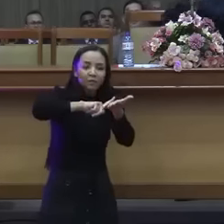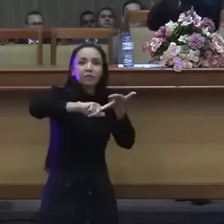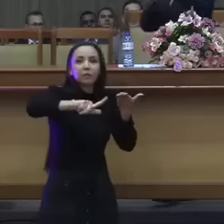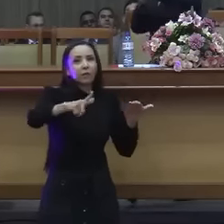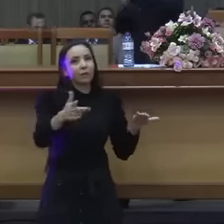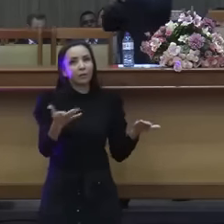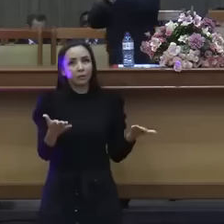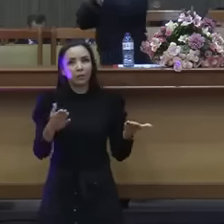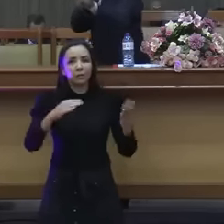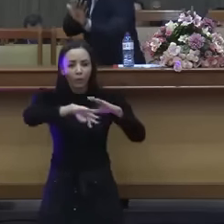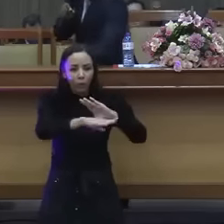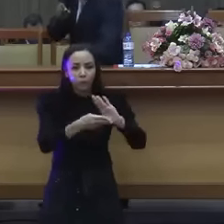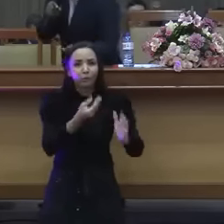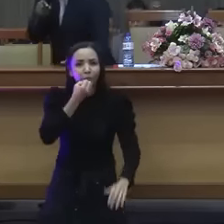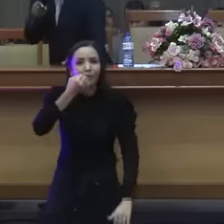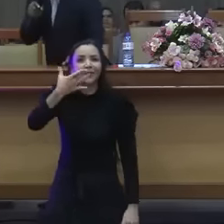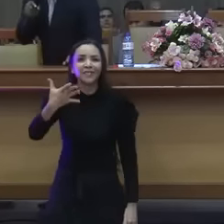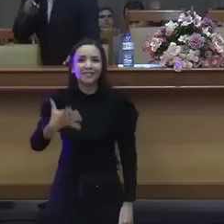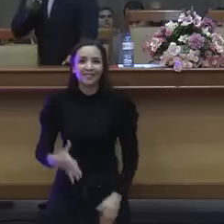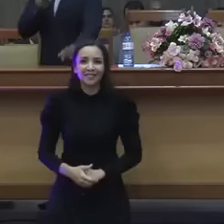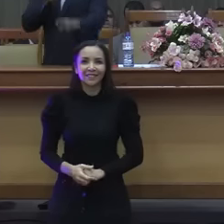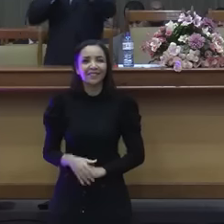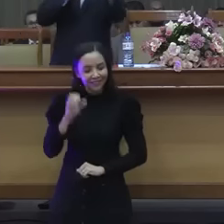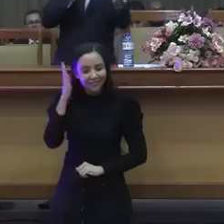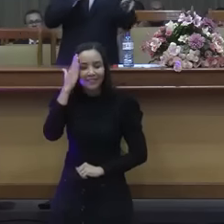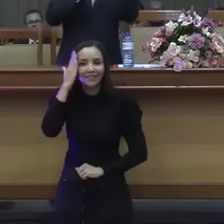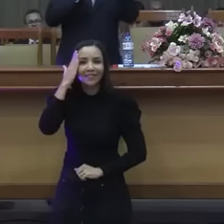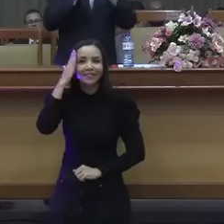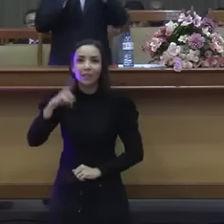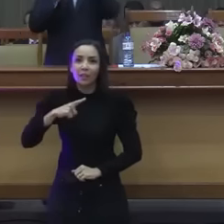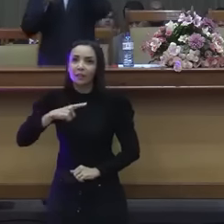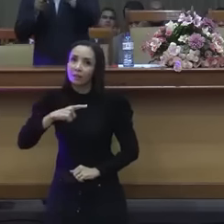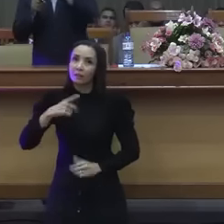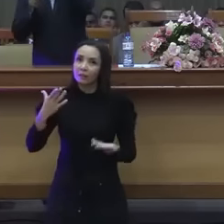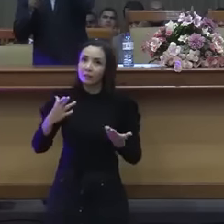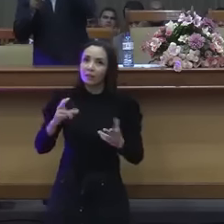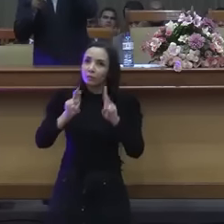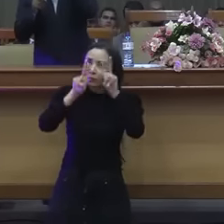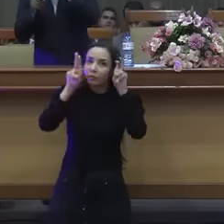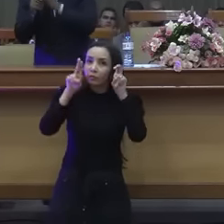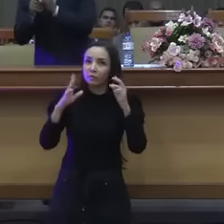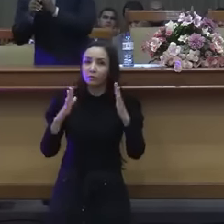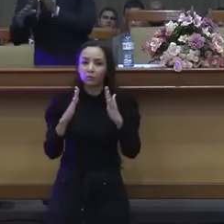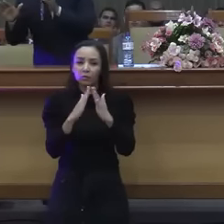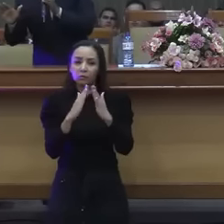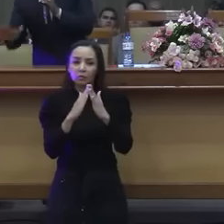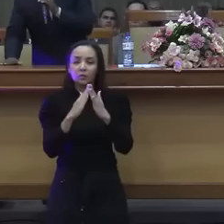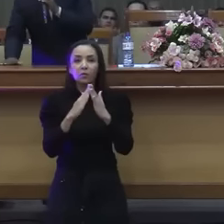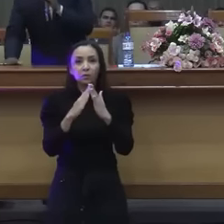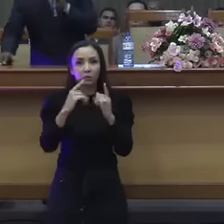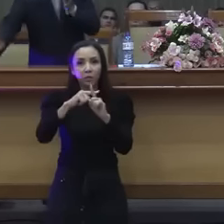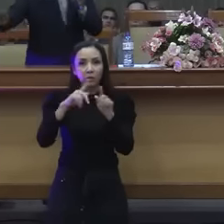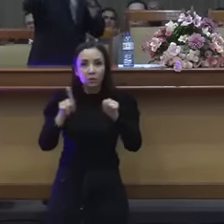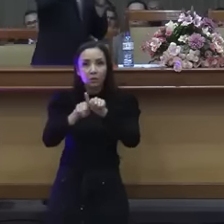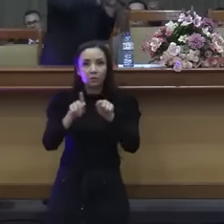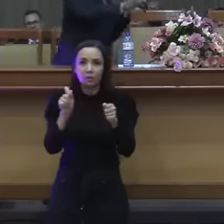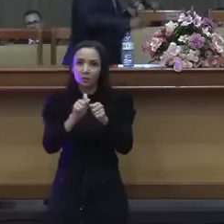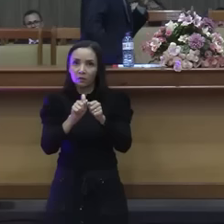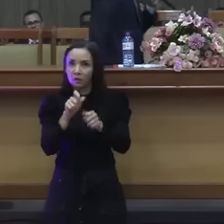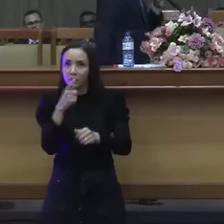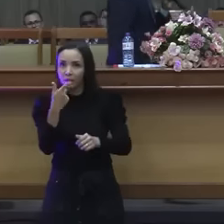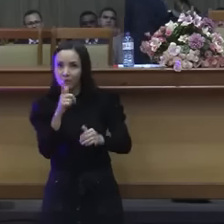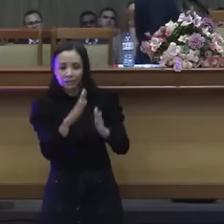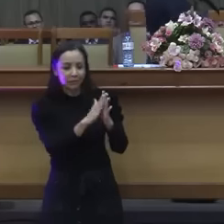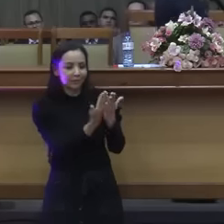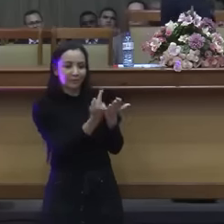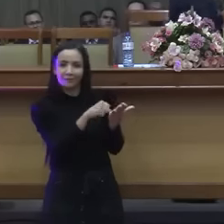costume que é bom. Sim ou não? Tem coisas que a Assembleia de Deus faz, agora lá vai, que não está na